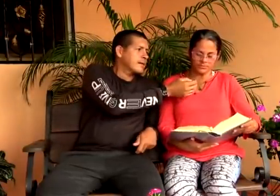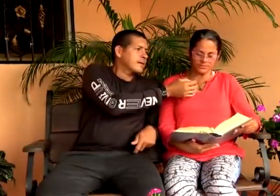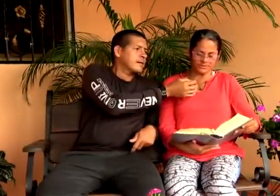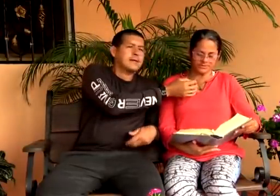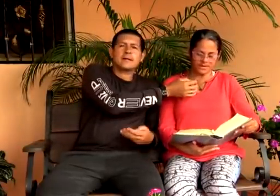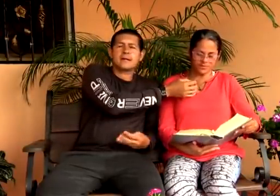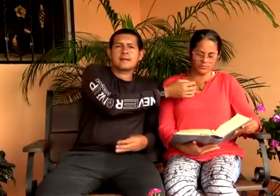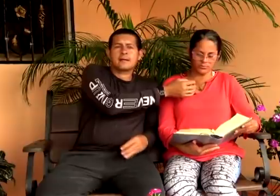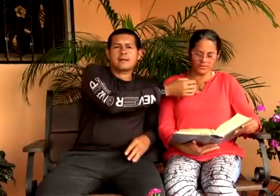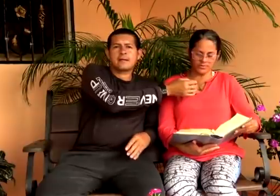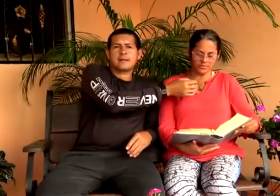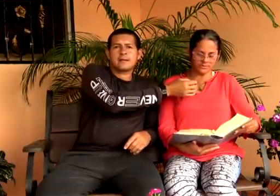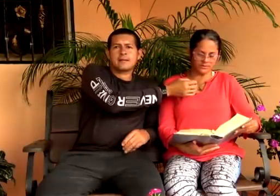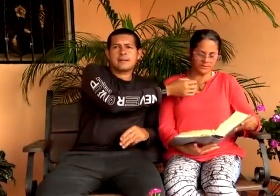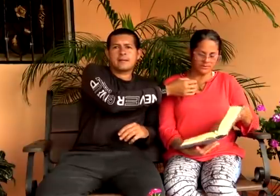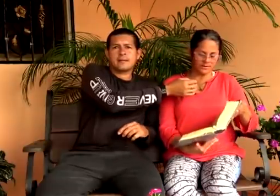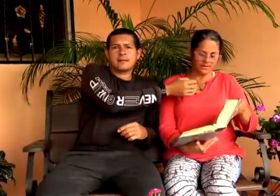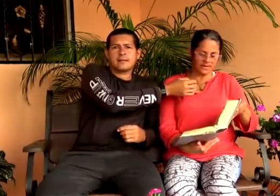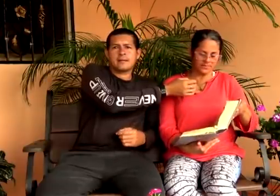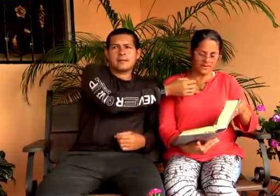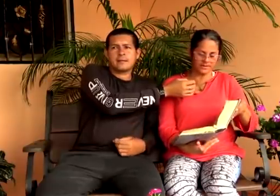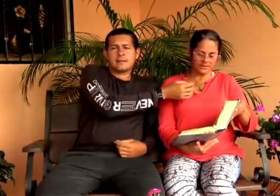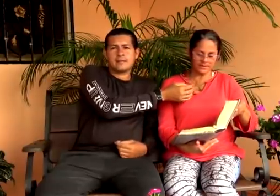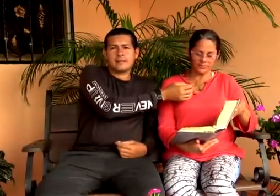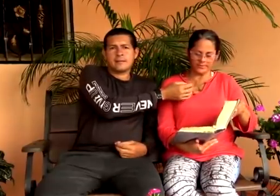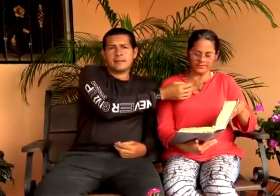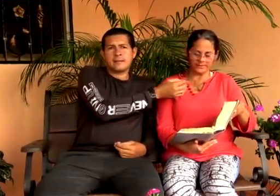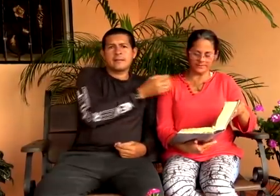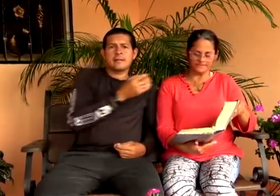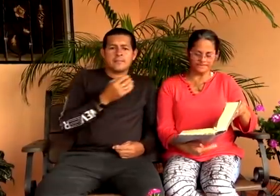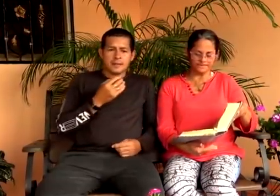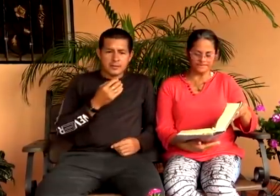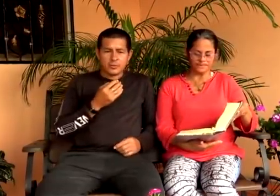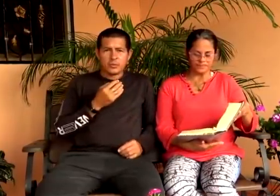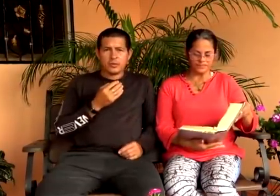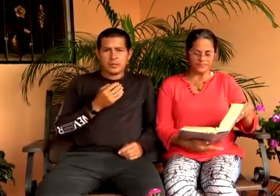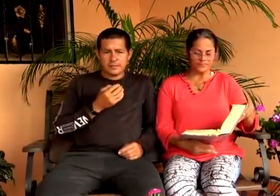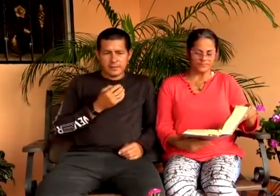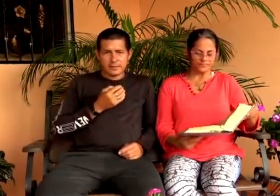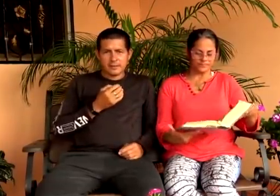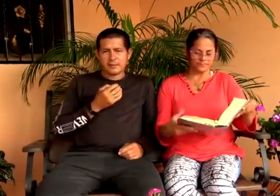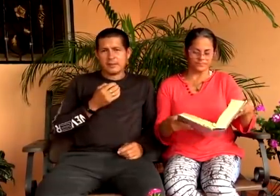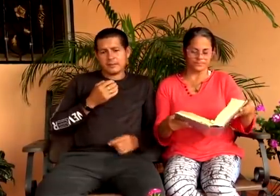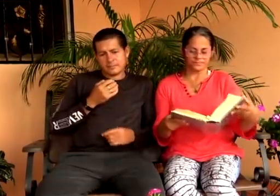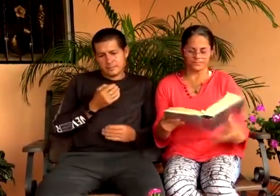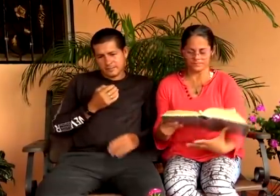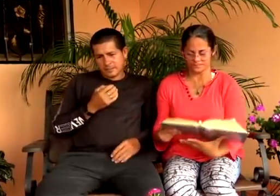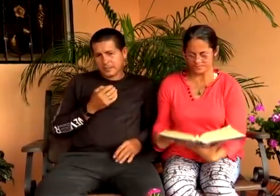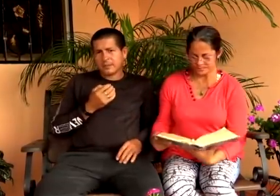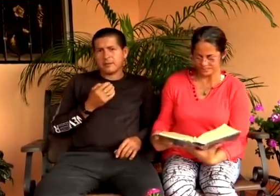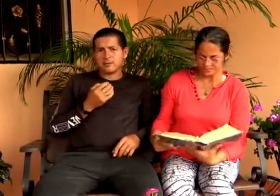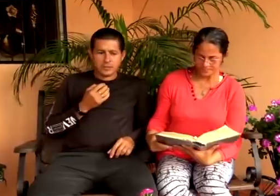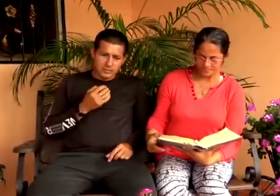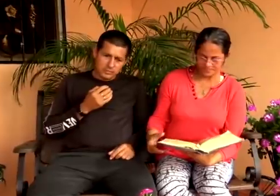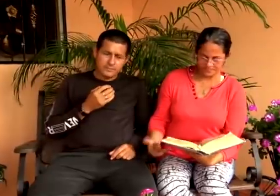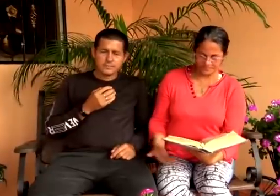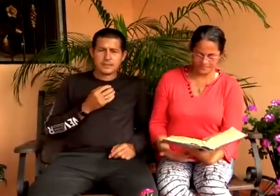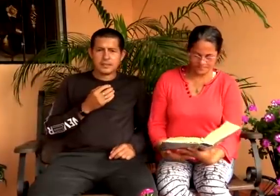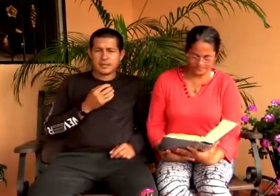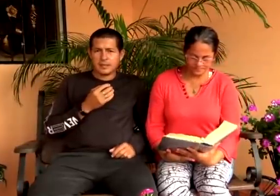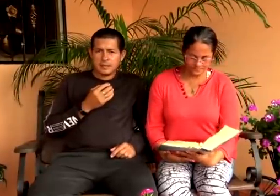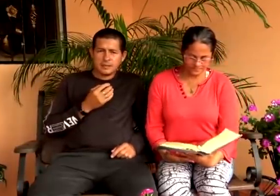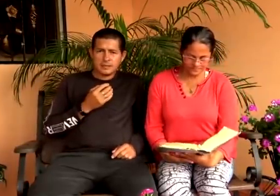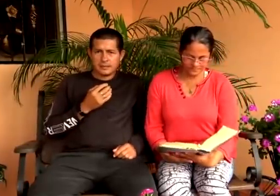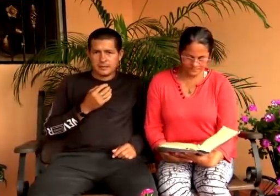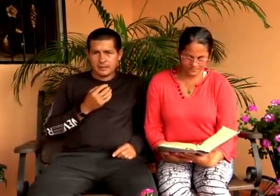Jesús decía a los judíos que habían creído en Él. Para los judíos que habían creído en Él, estaban los que no